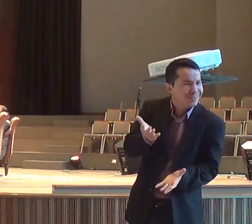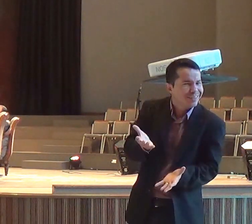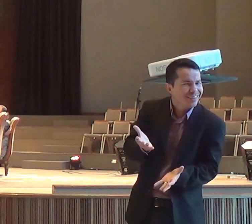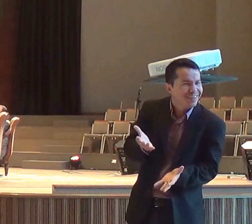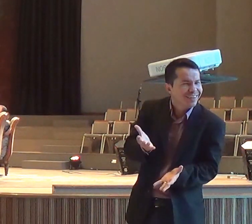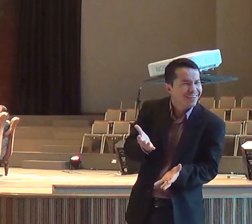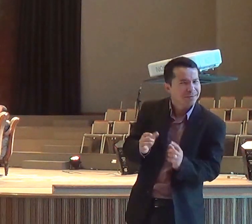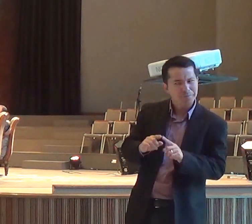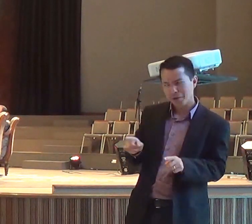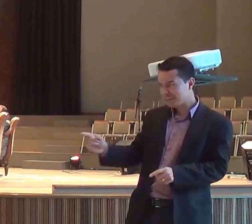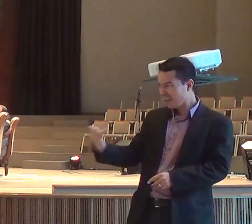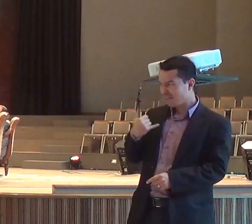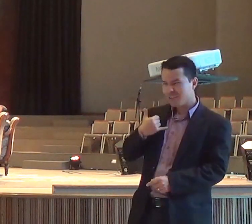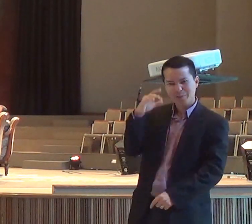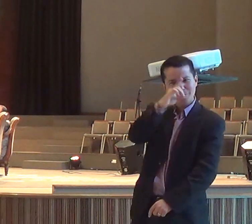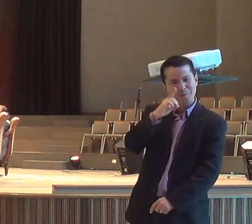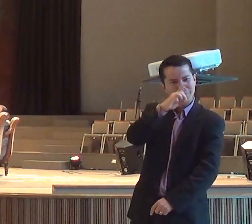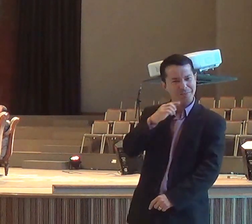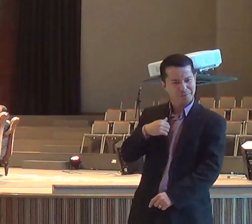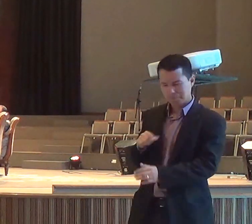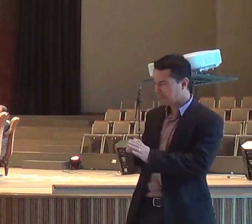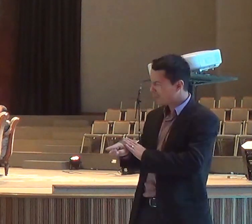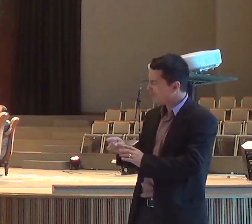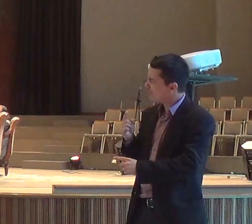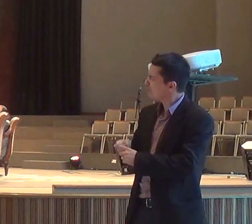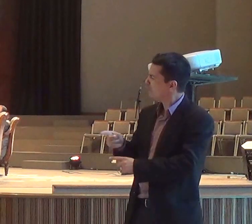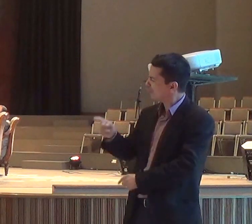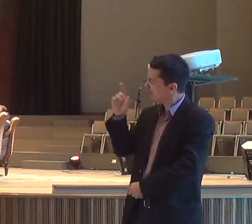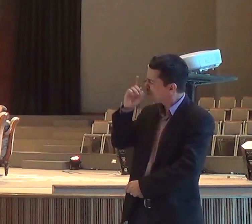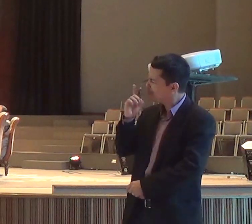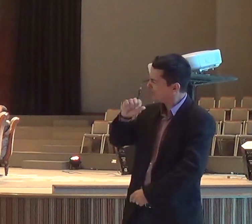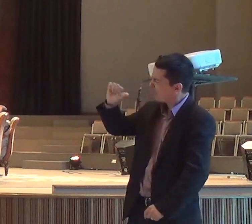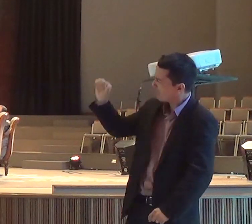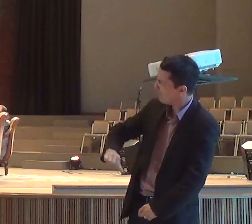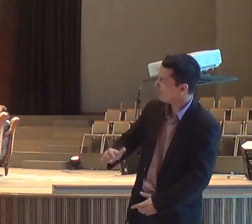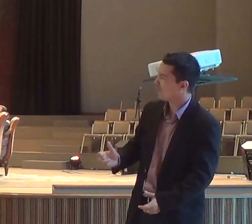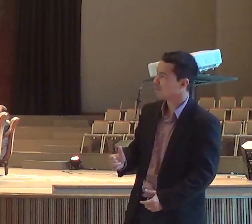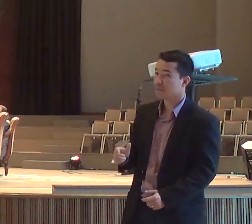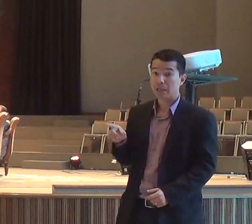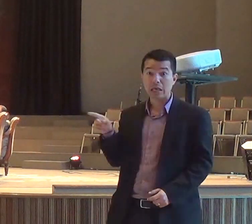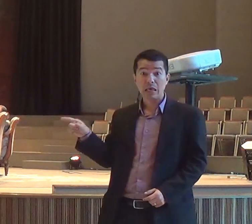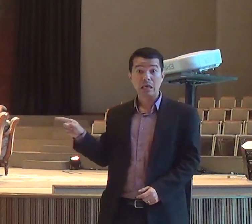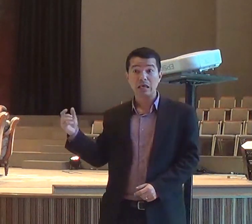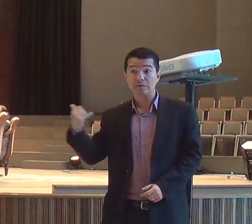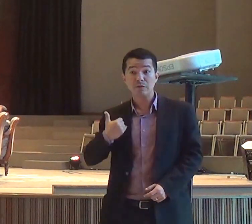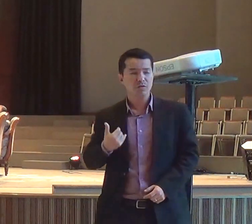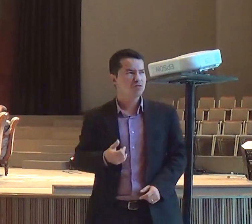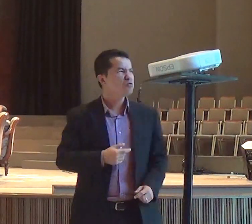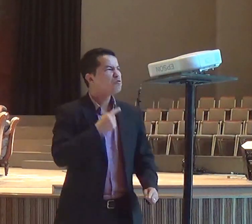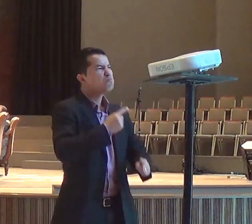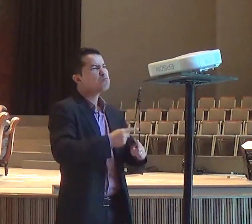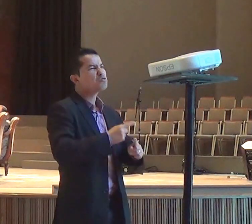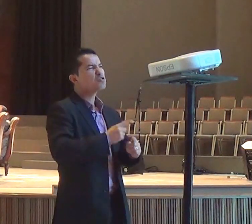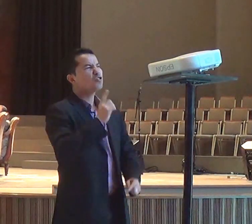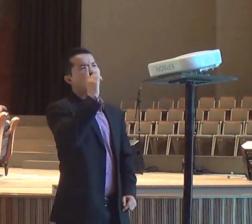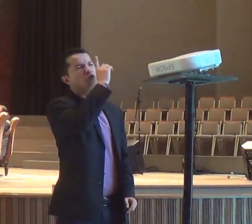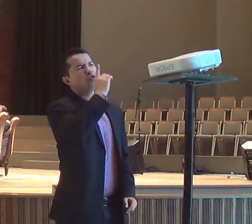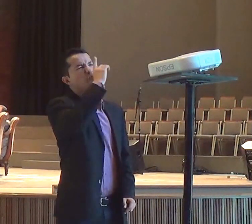não é, mas é o domingo, eu falei, porquê? Ele disse assim, porque domingo, é o dia, que eu fico sozinho, no meu hotel,